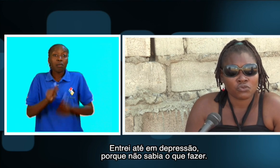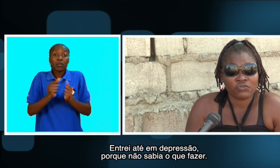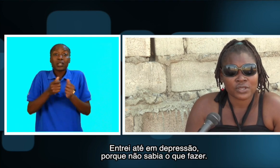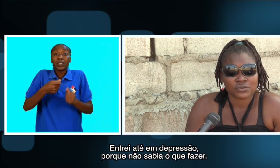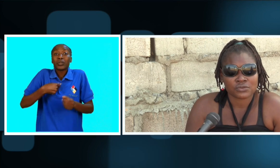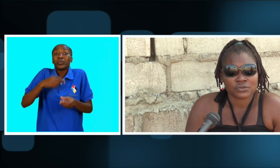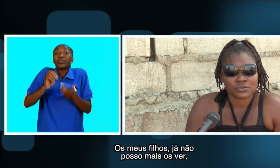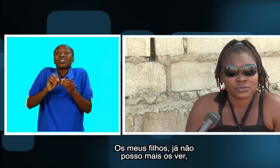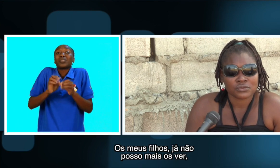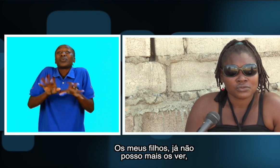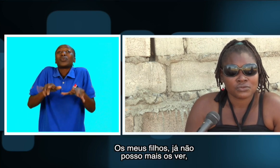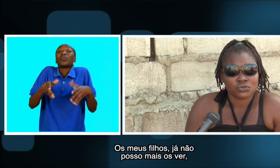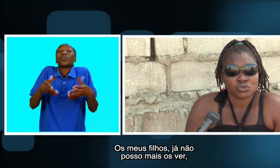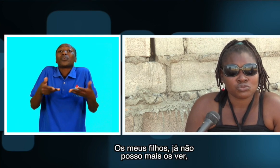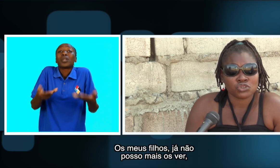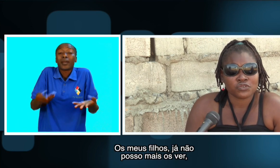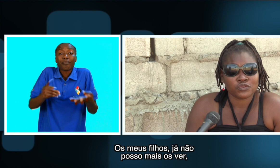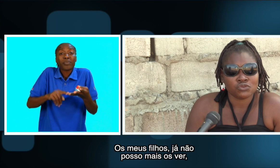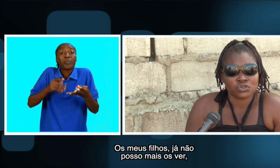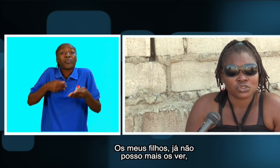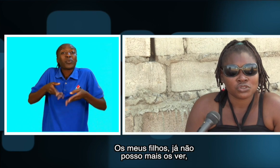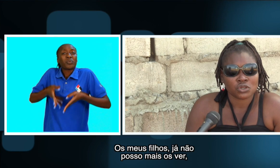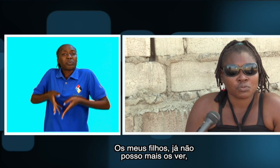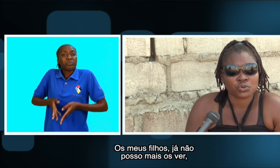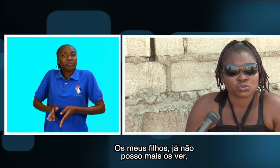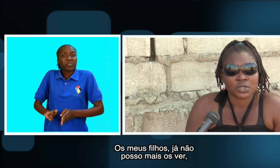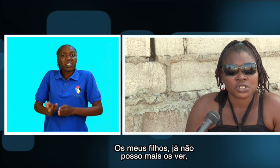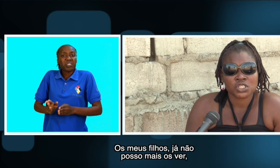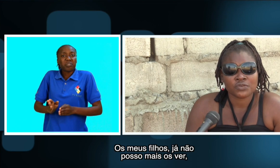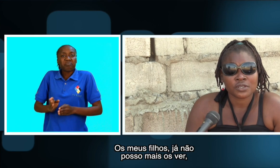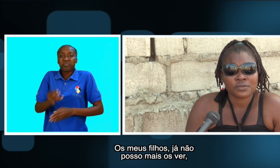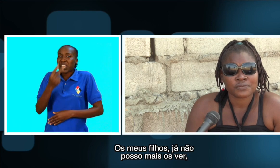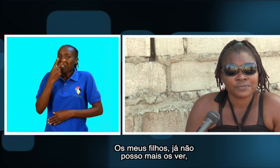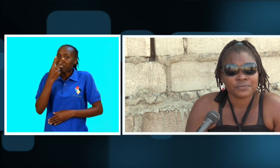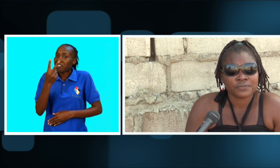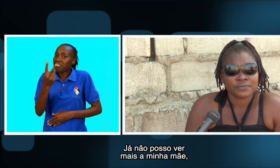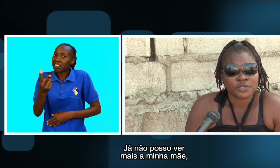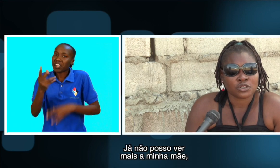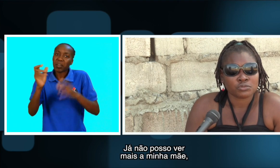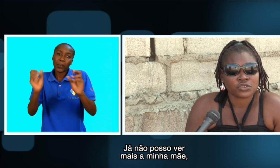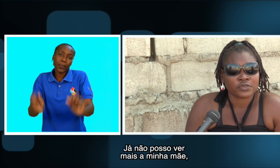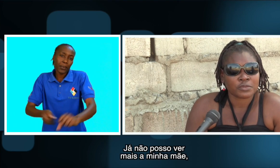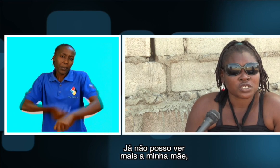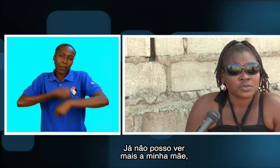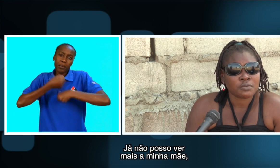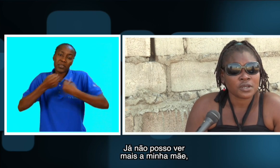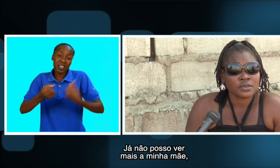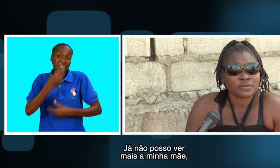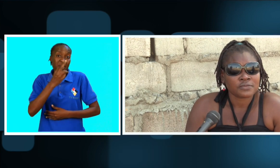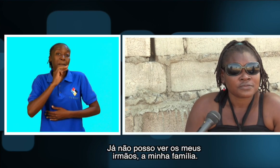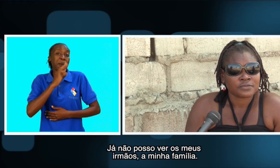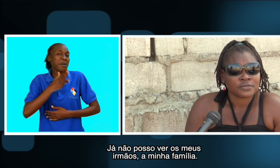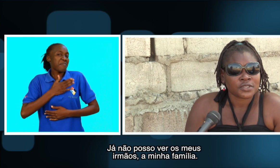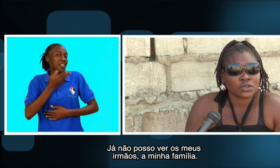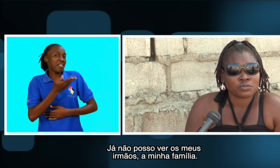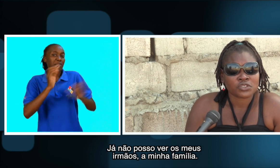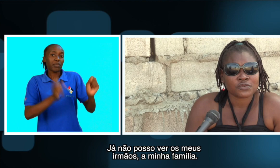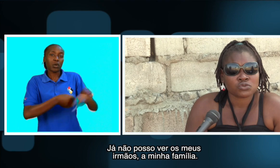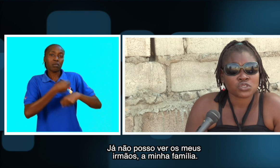eu faço. Os meus filhos. Eu não posso mais lhes ver. Já não posso ver mais a minha mãe. Eu não posso ver os meus